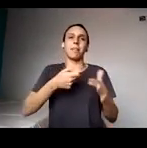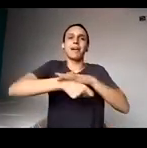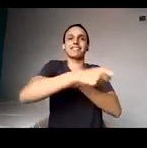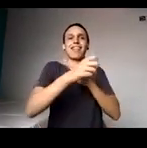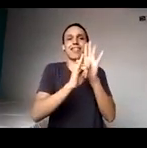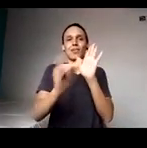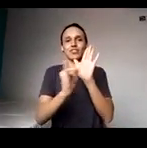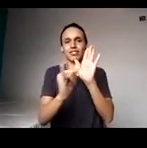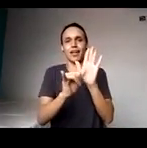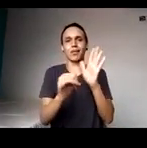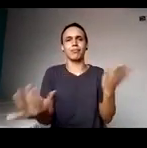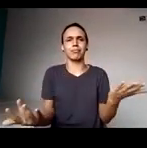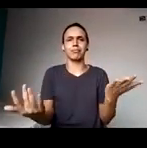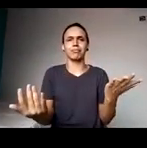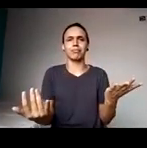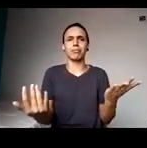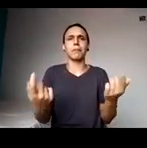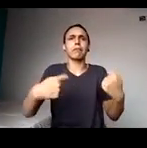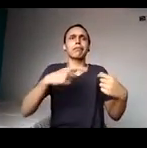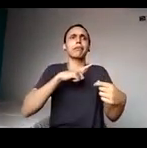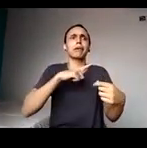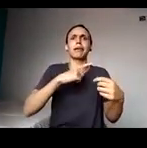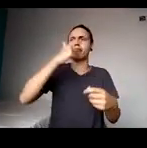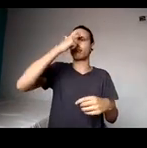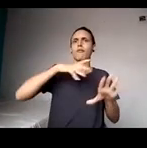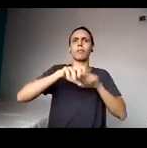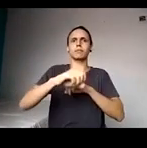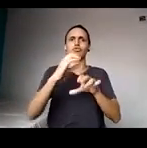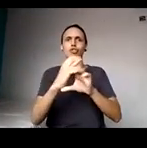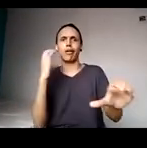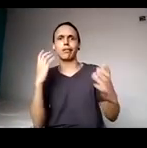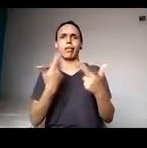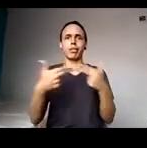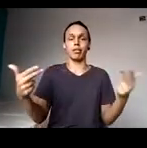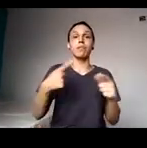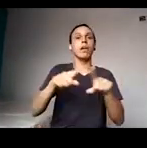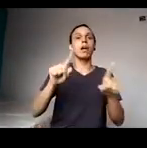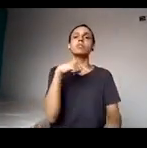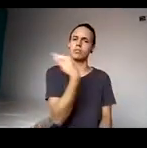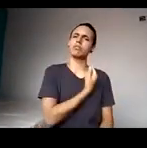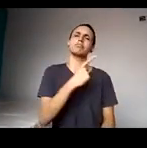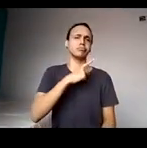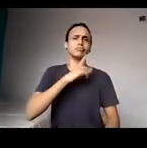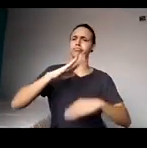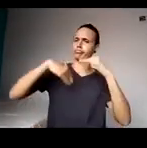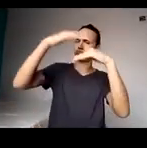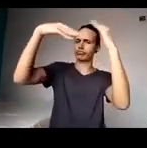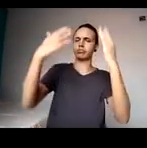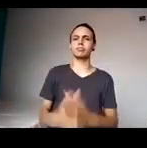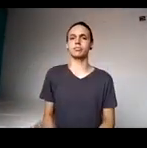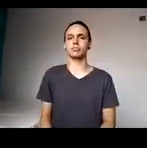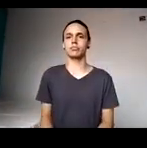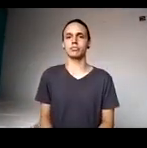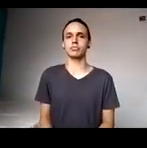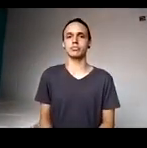envolve pessoas da engenharia, enfim, mas a gente teve avanços e eu acho que a gente teve uma retração muito grande como todas